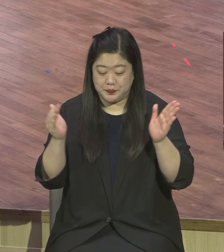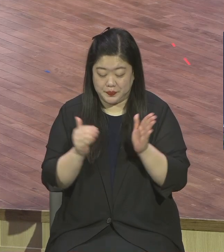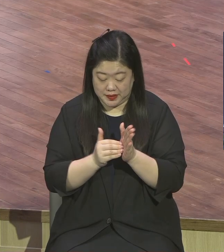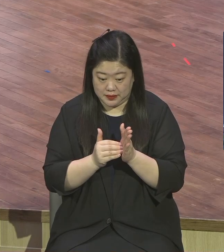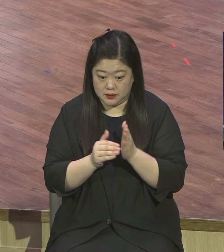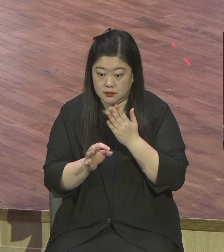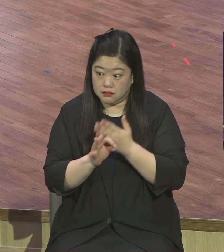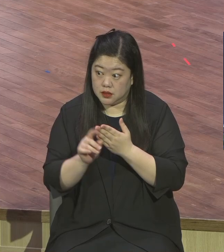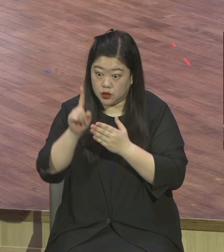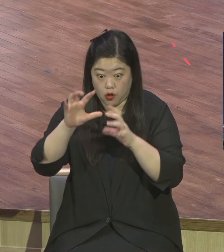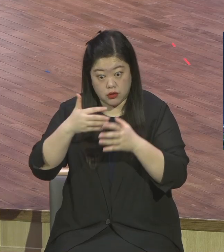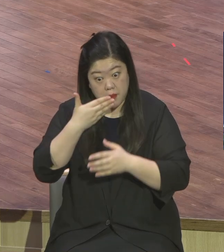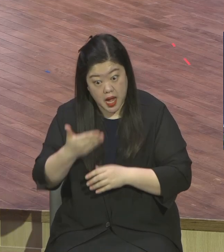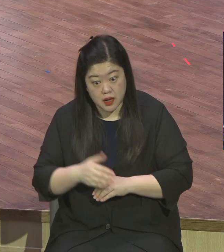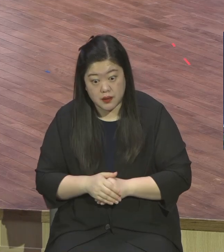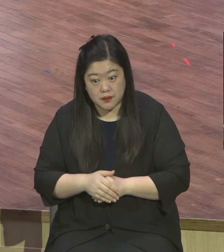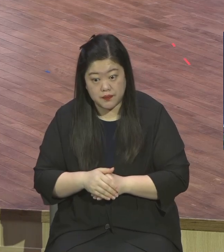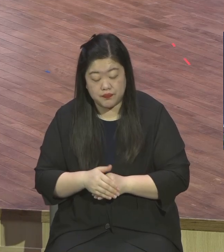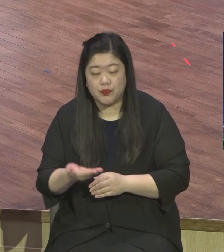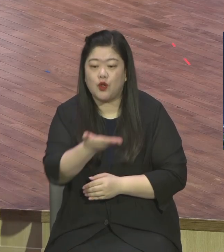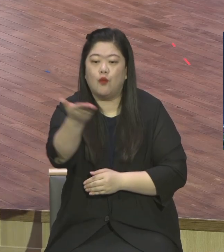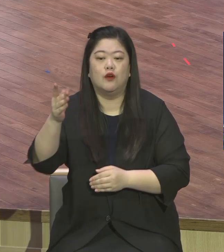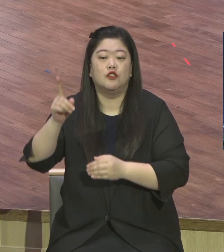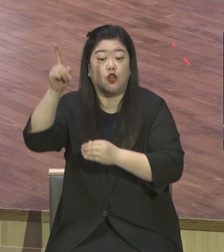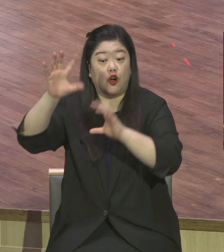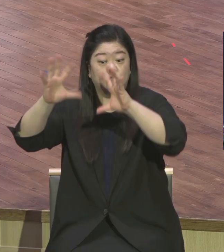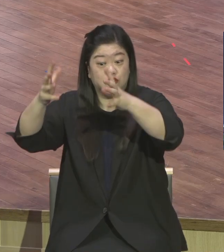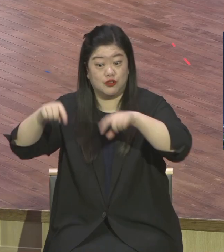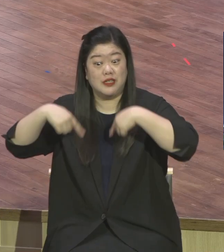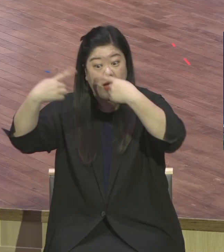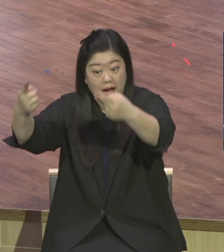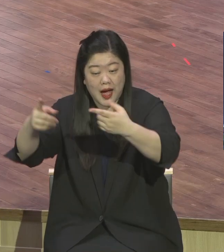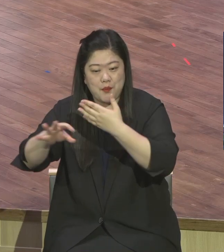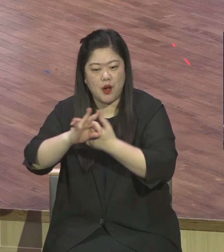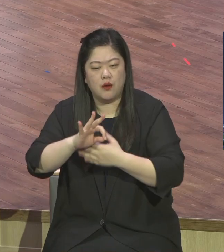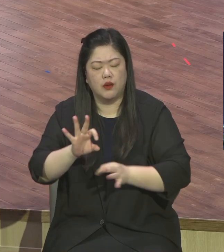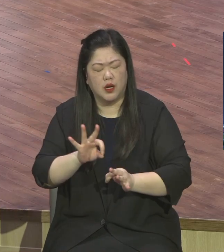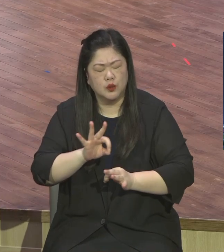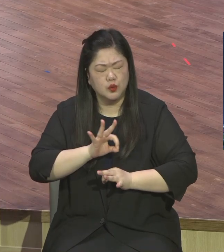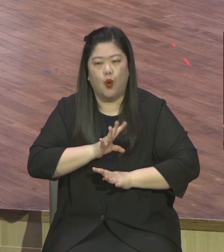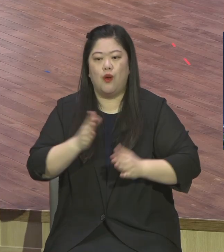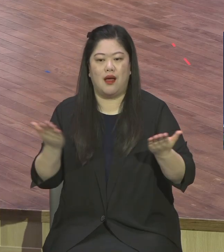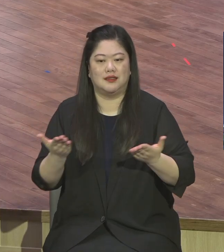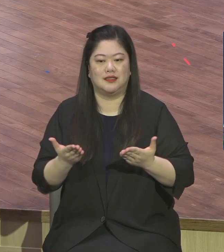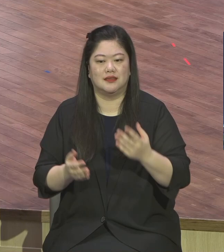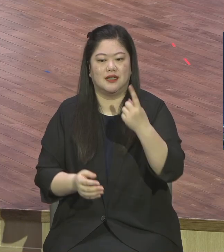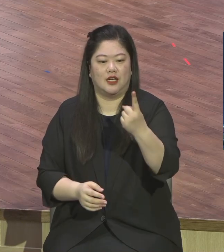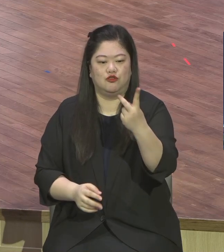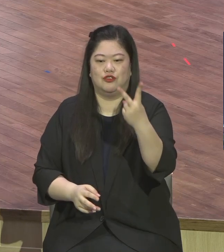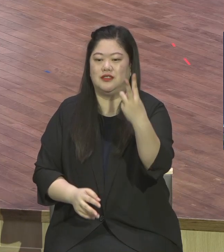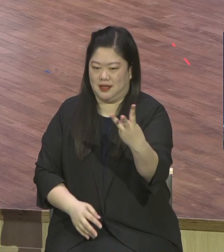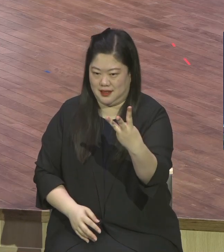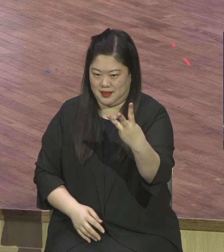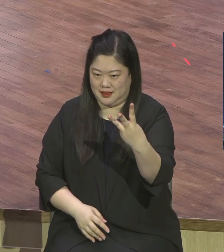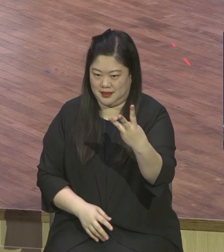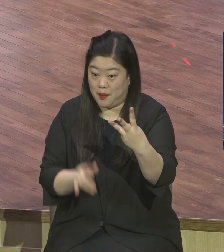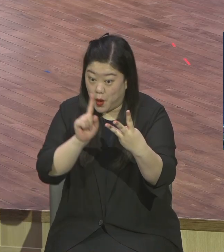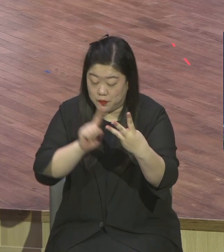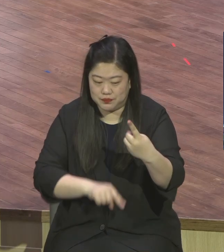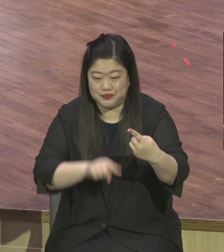있습니다. 천국감은 세 가지 놀랄 일이 있다. 뭐냐 전혀 예상하지 못했던 사람이 천국 없다고